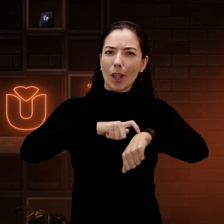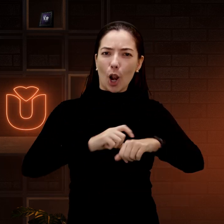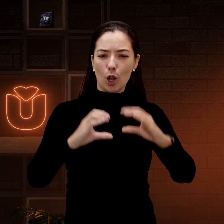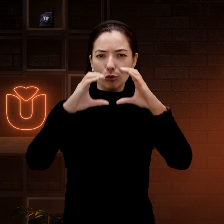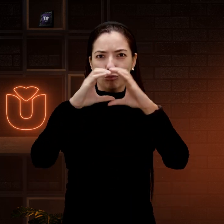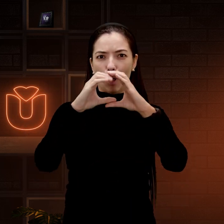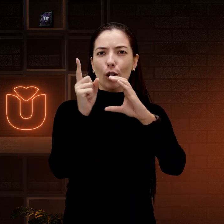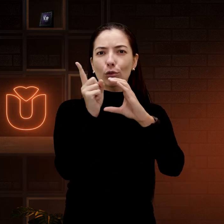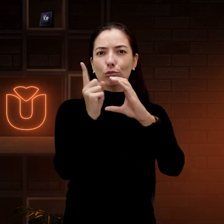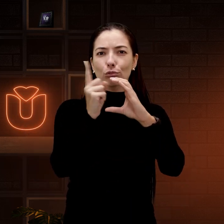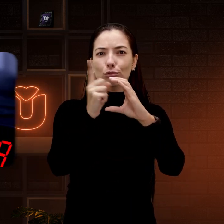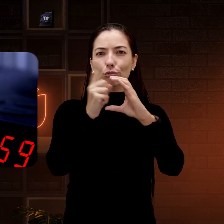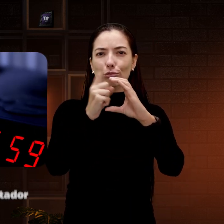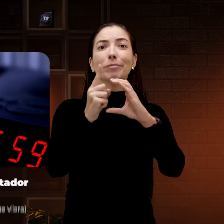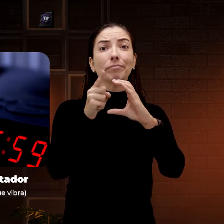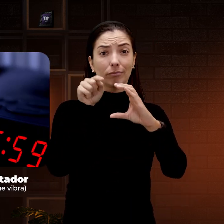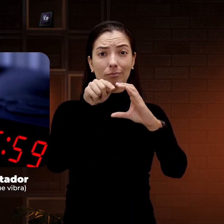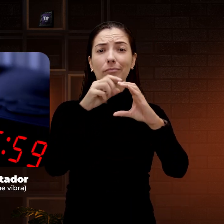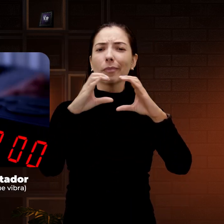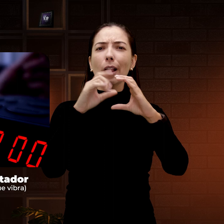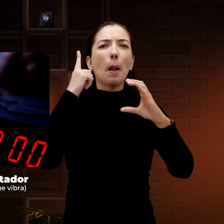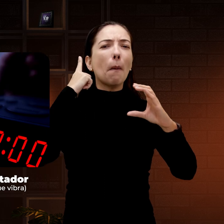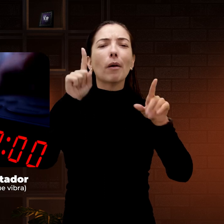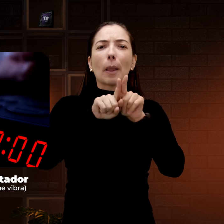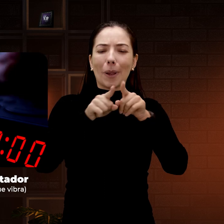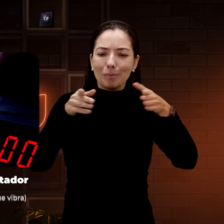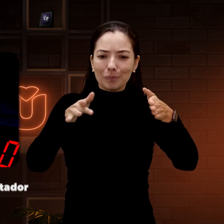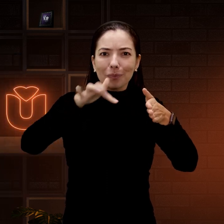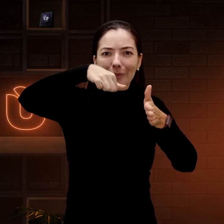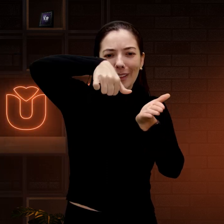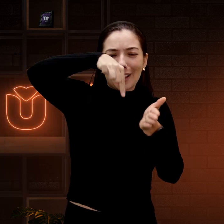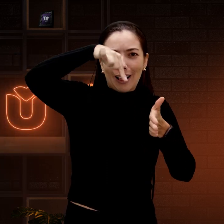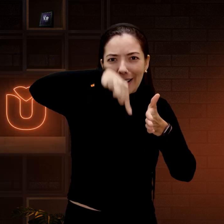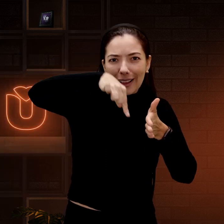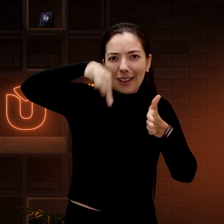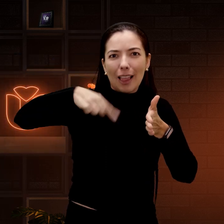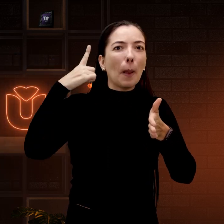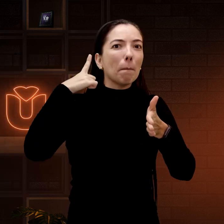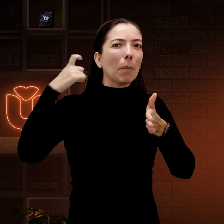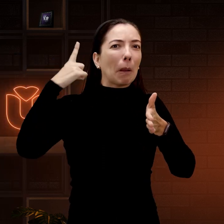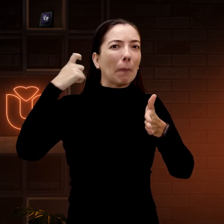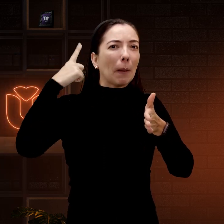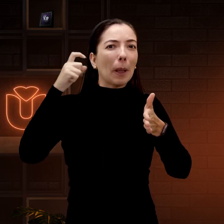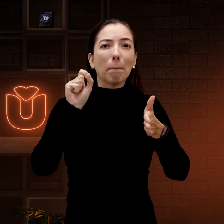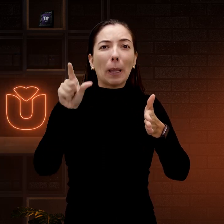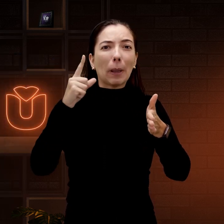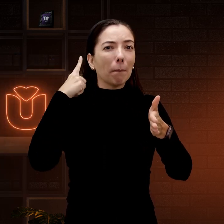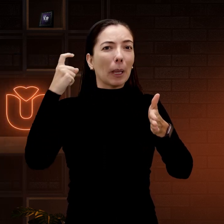A família tinha um despertador normal, o relógio que vibra, e também o rádio relógio que apita o